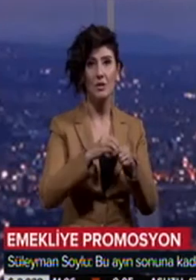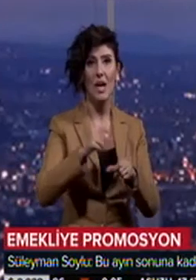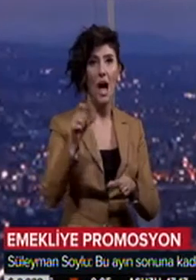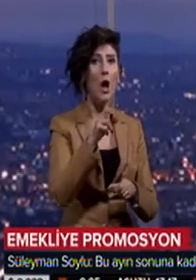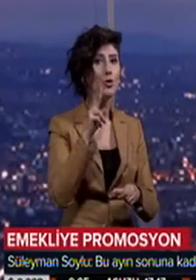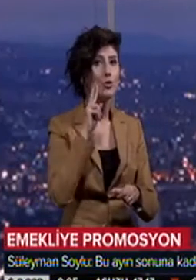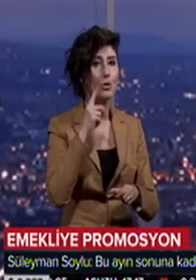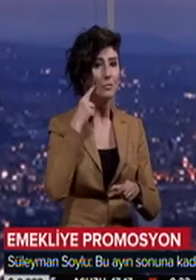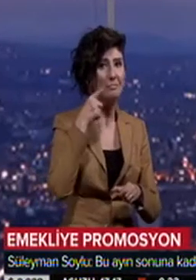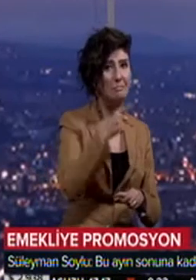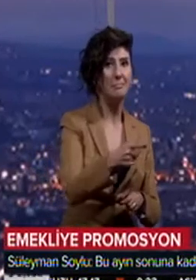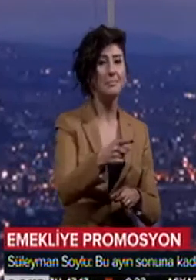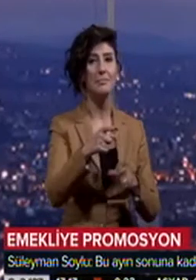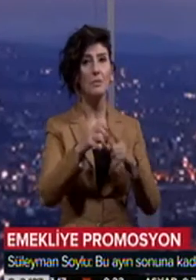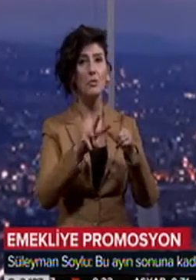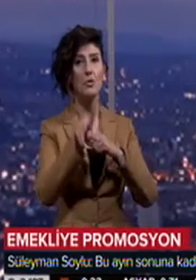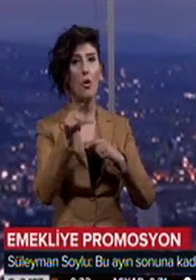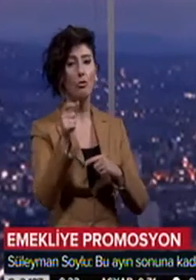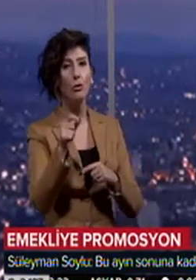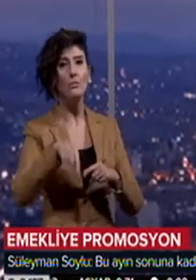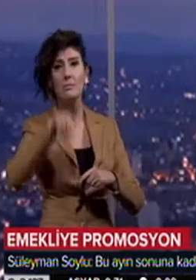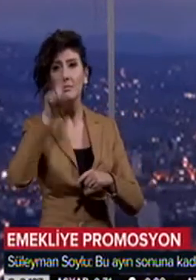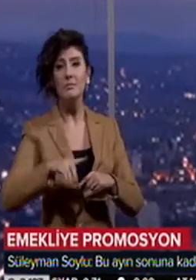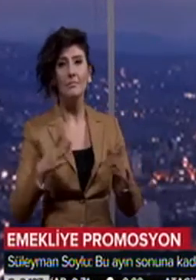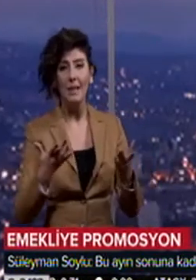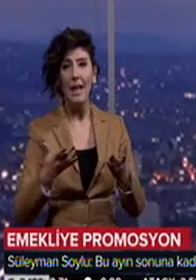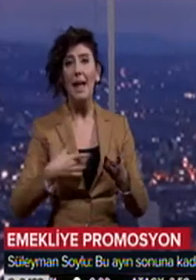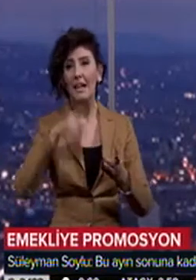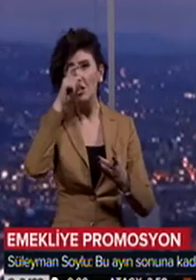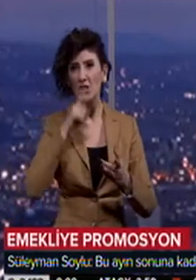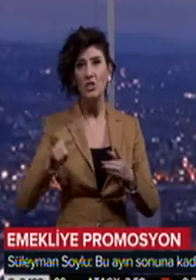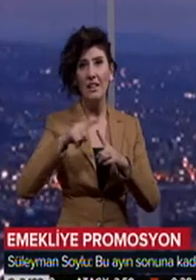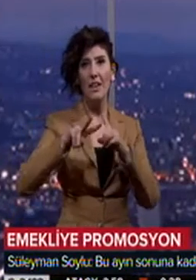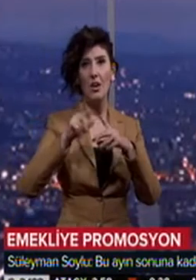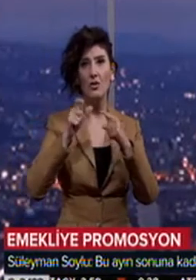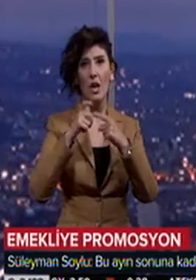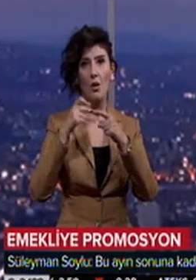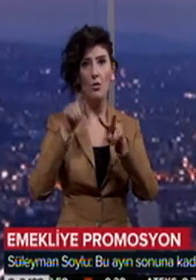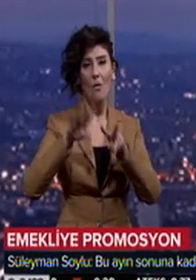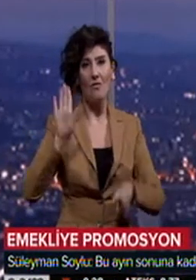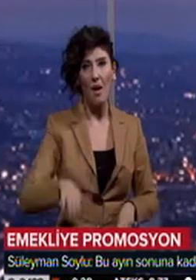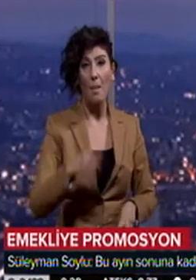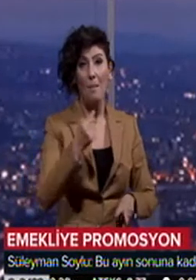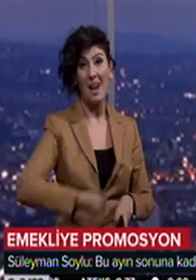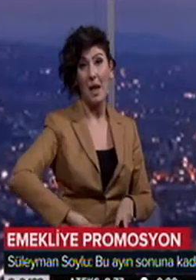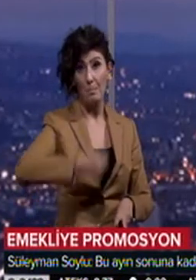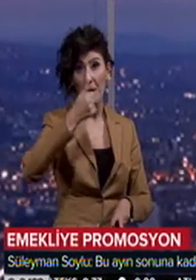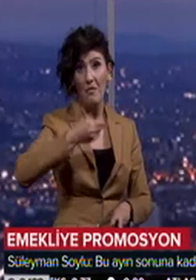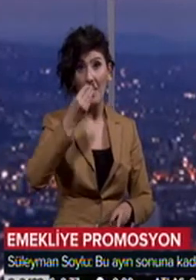ay sonunu işaret etti. Soylu'nun gündeminde taşeron işçiler de vardı. Maliye Bakanı Naci Ağbal'ın verdiği 21